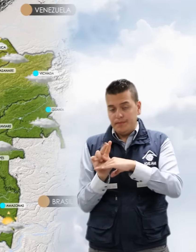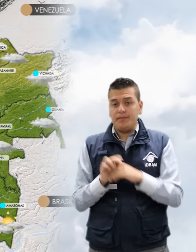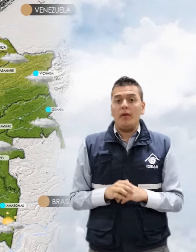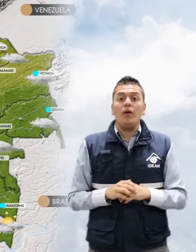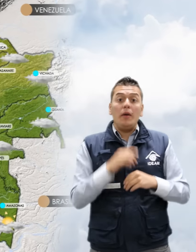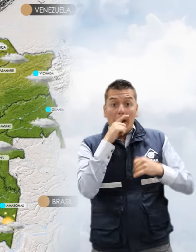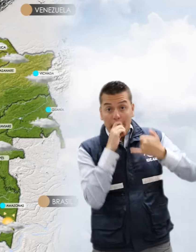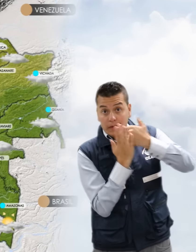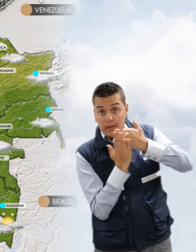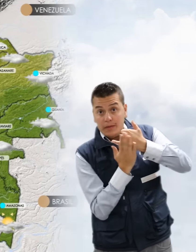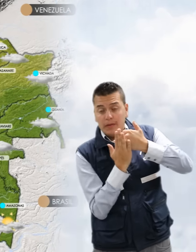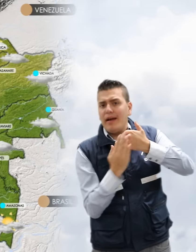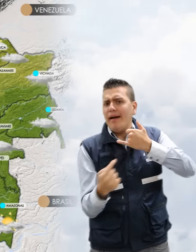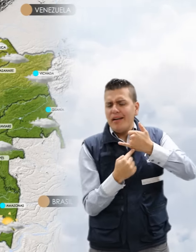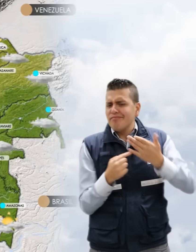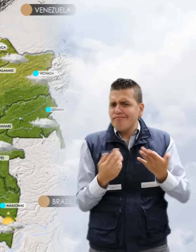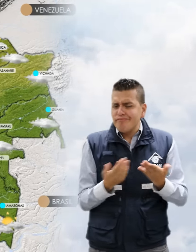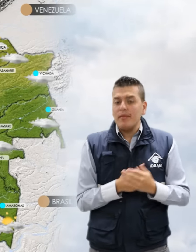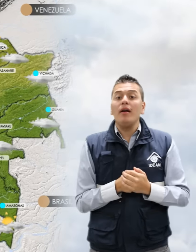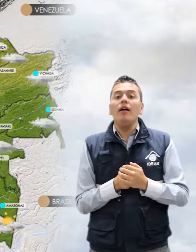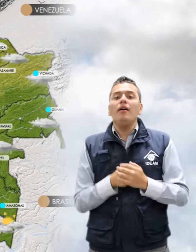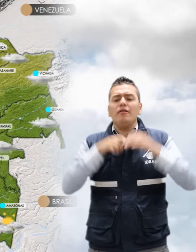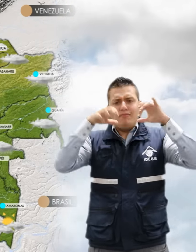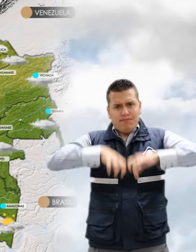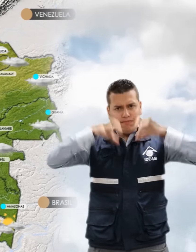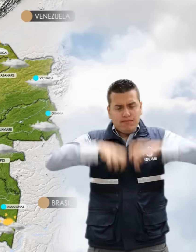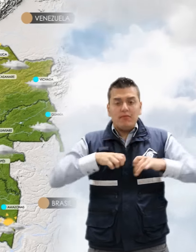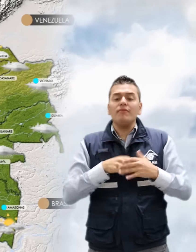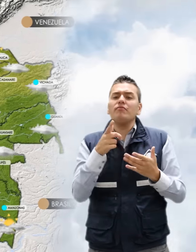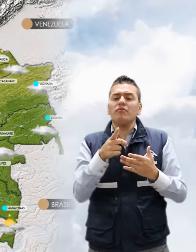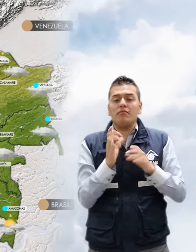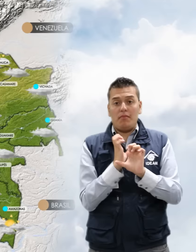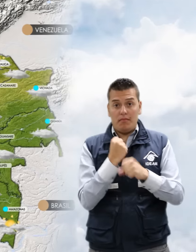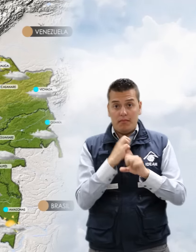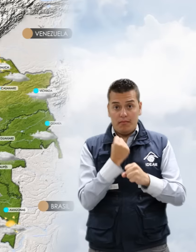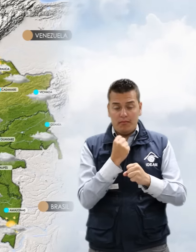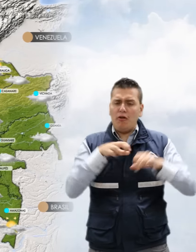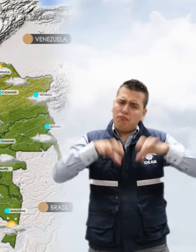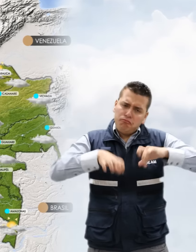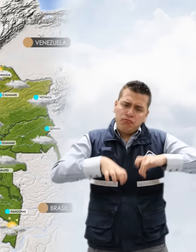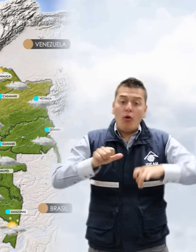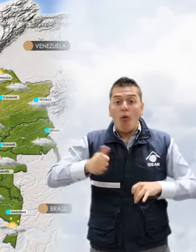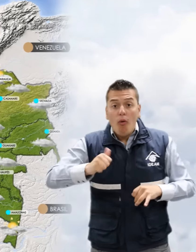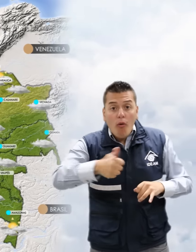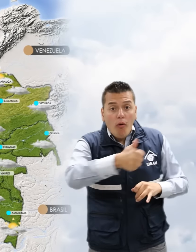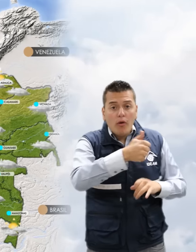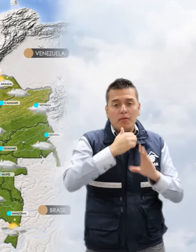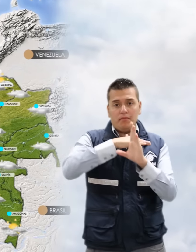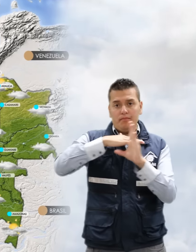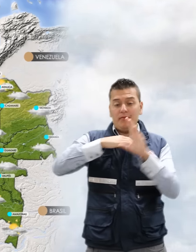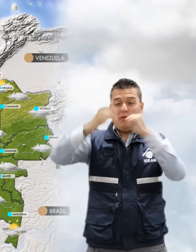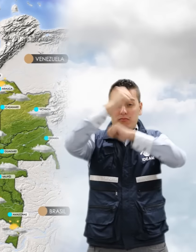Hacia el sur del territorio nacional en la región amazónica se presentarán lluvias ligeras en Vaupés. El resto de la región con cielo parcialmente